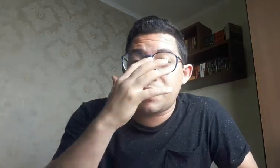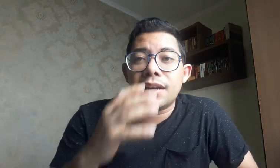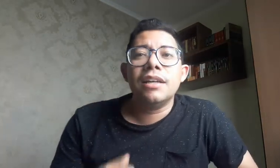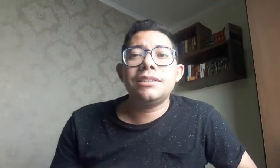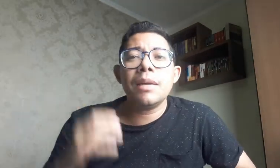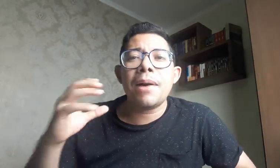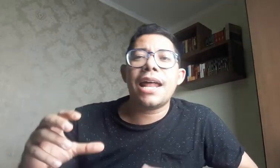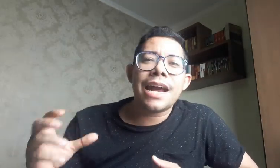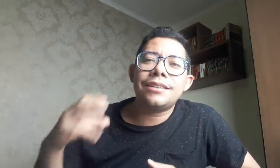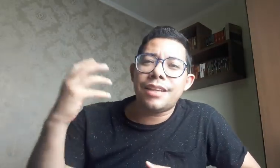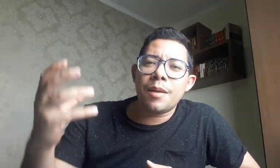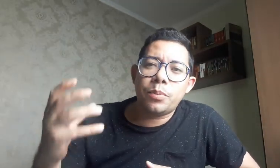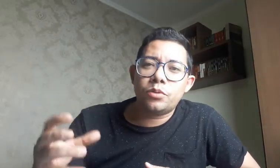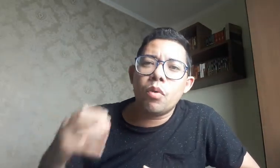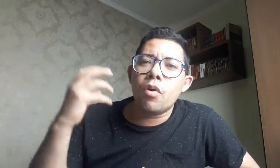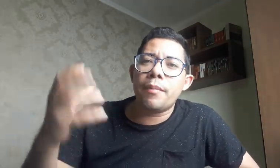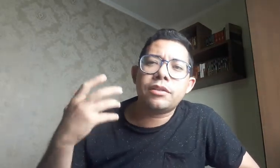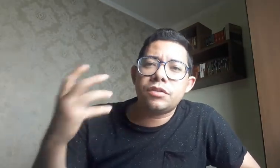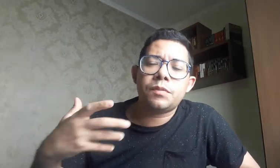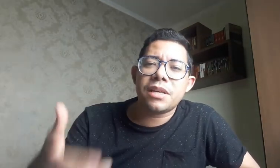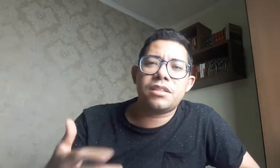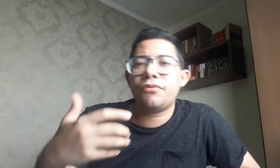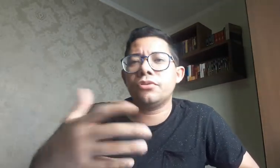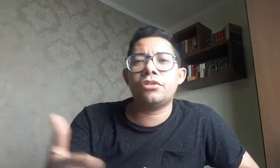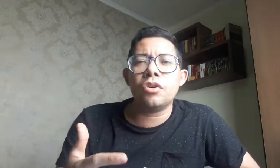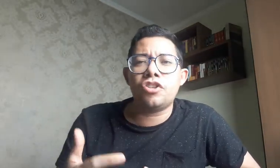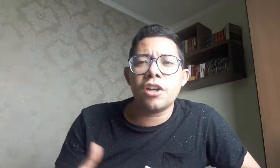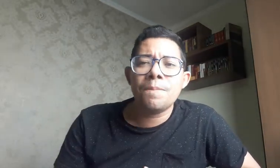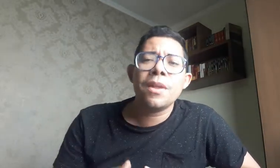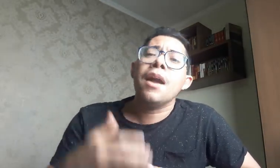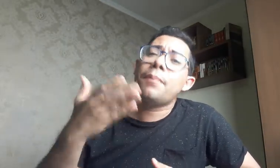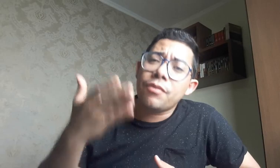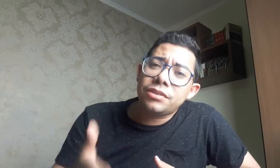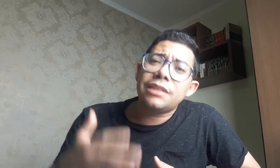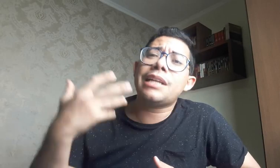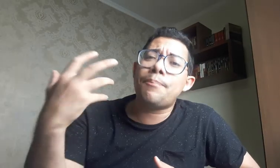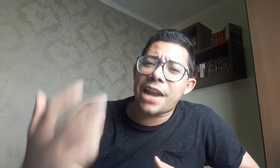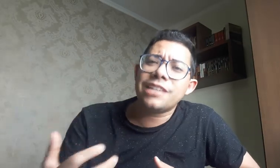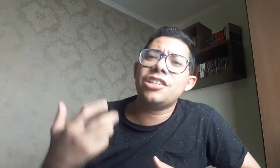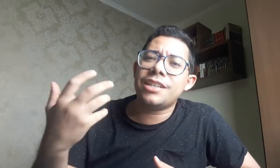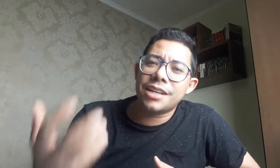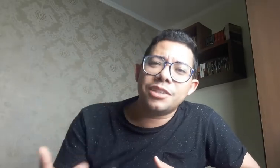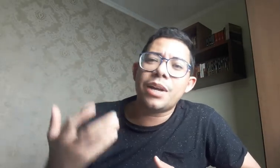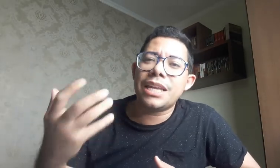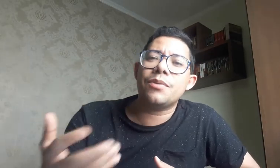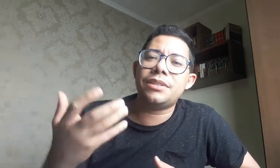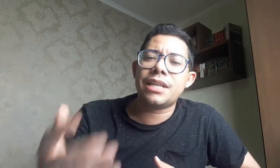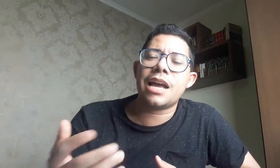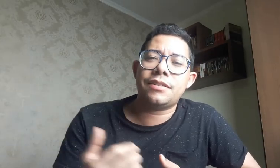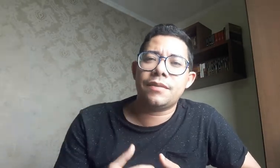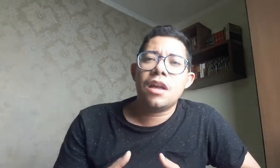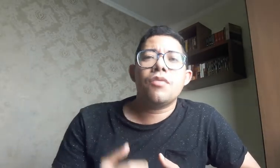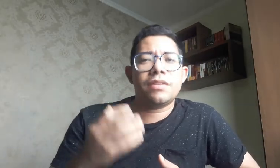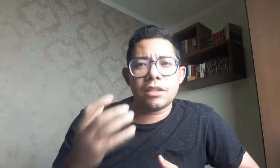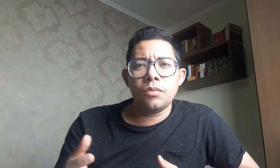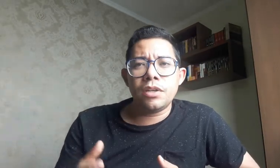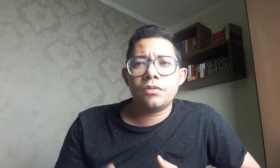venha separar tempos ou momentos específicos do seu dia para você estar praticando a língua de sinais. Fazendo isso,